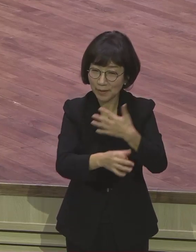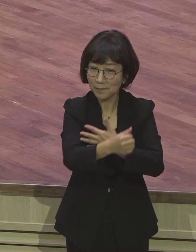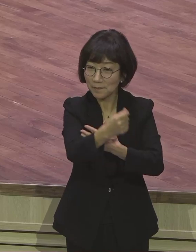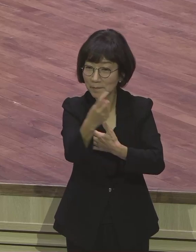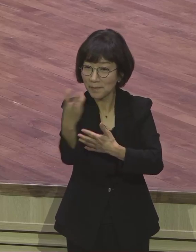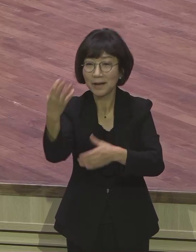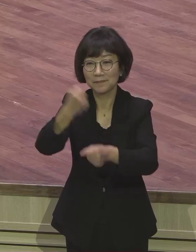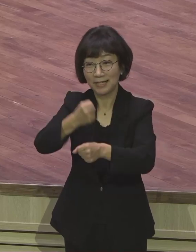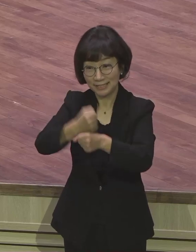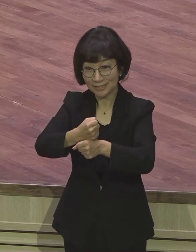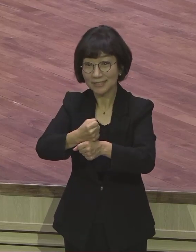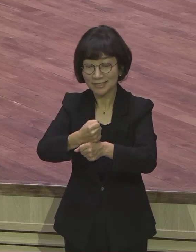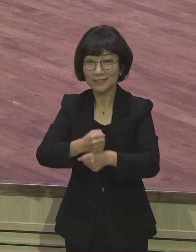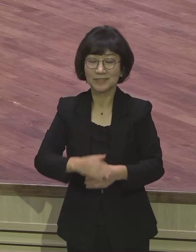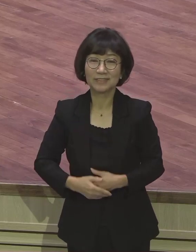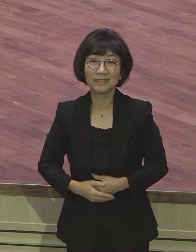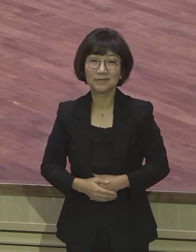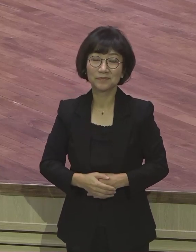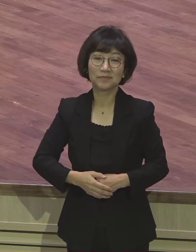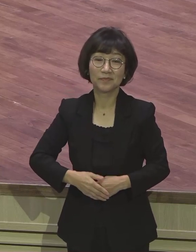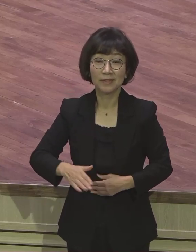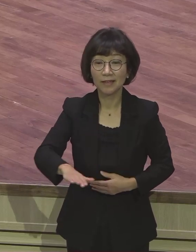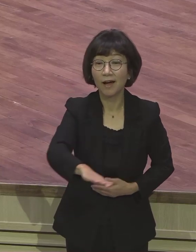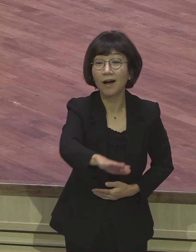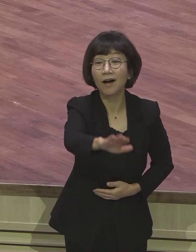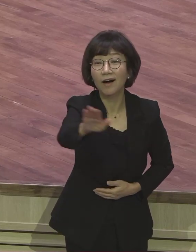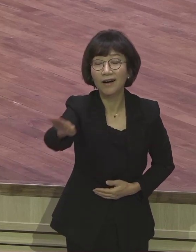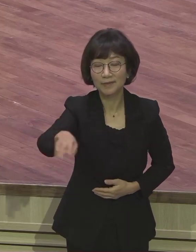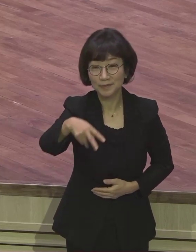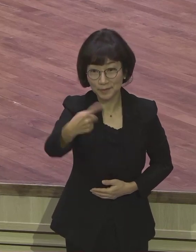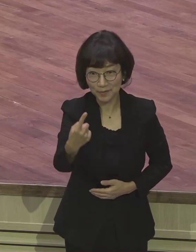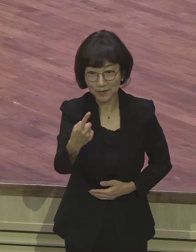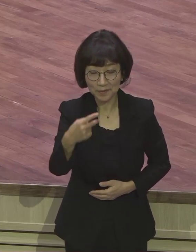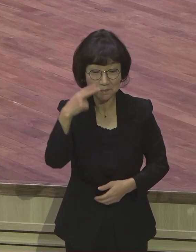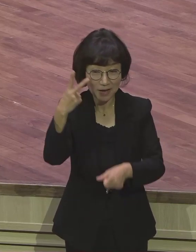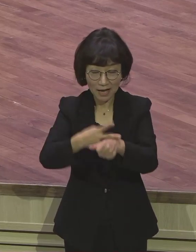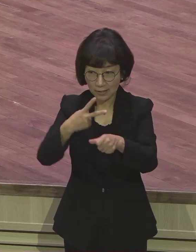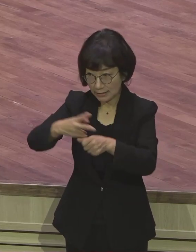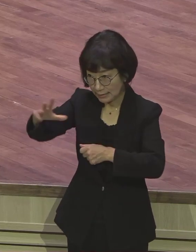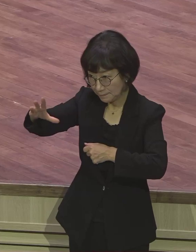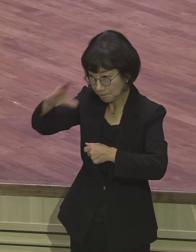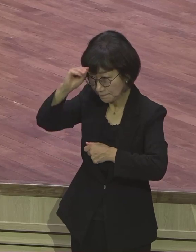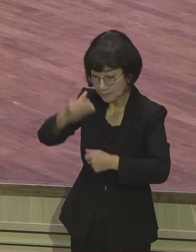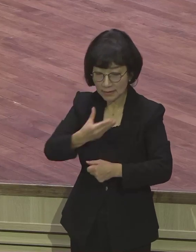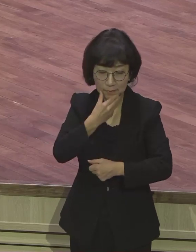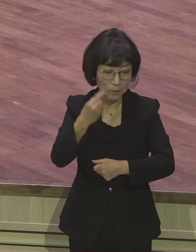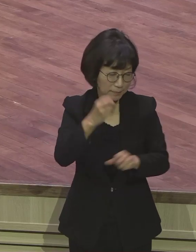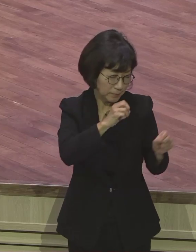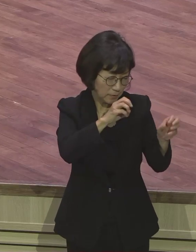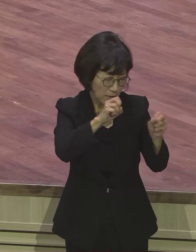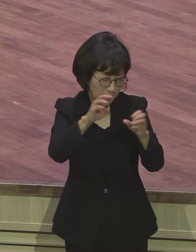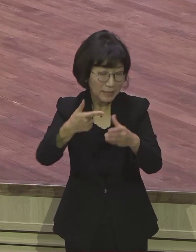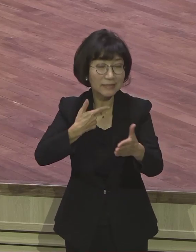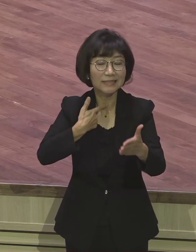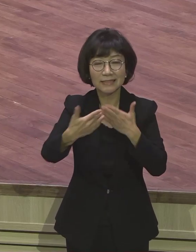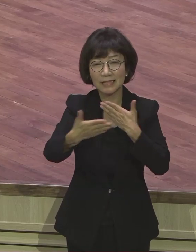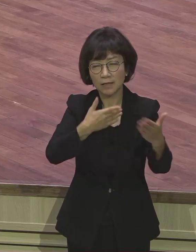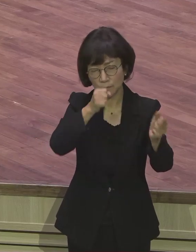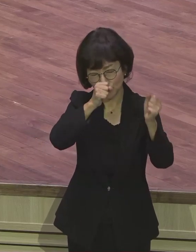우리 연계 모든 성도들 바울철은 보금 전파의 기뻄을 맛볼 수 있는 기회를 삼으시기 바랍니다 모두가